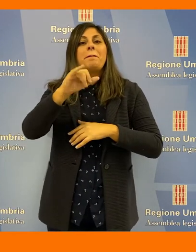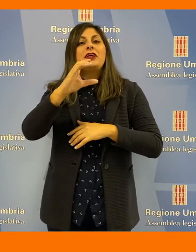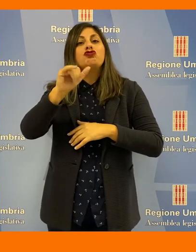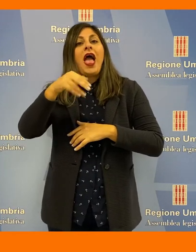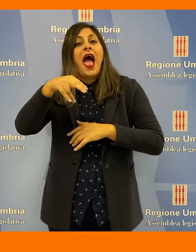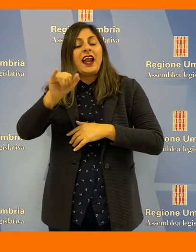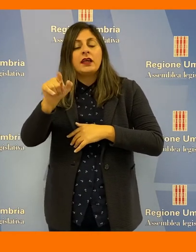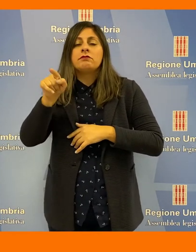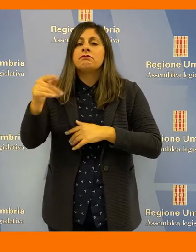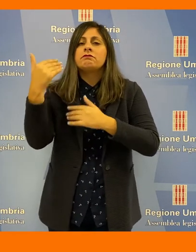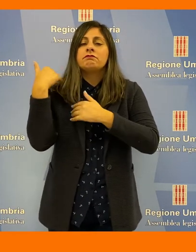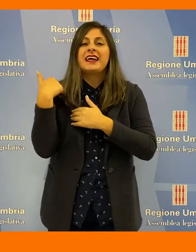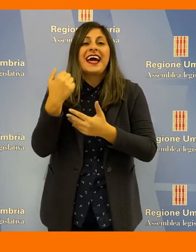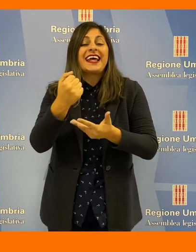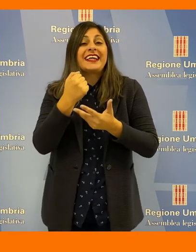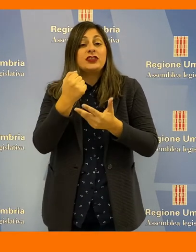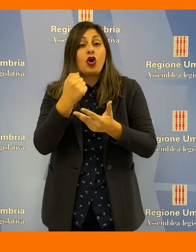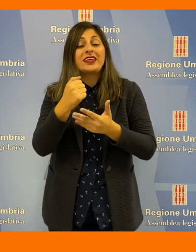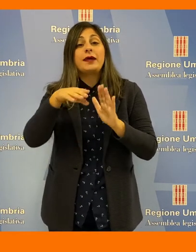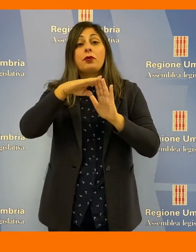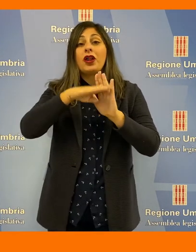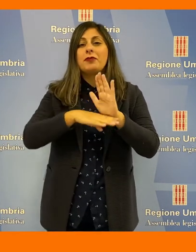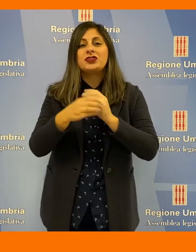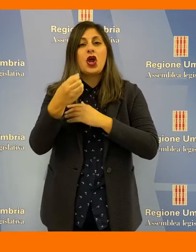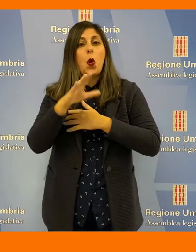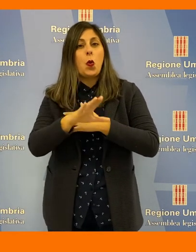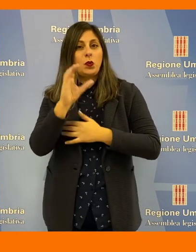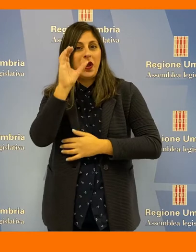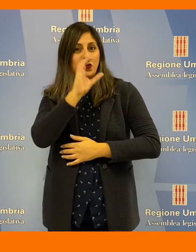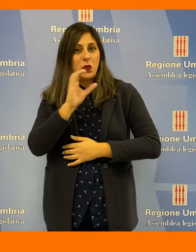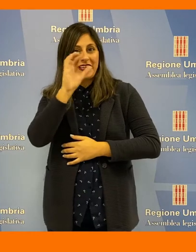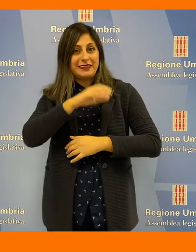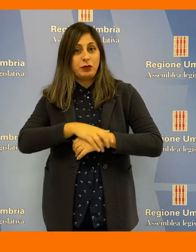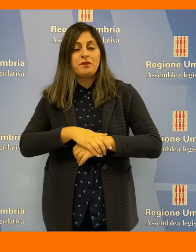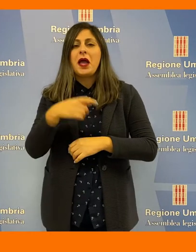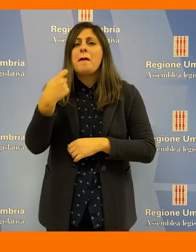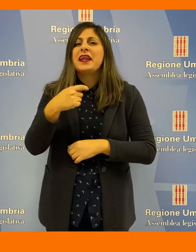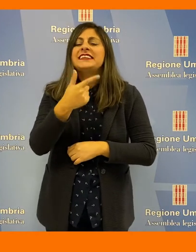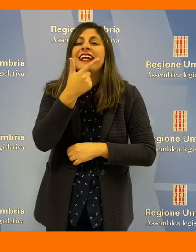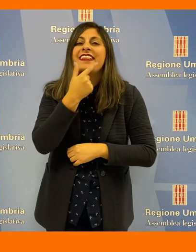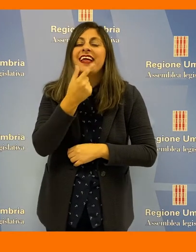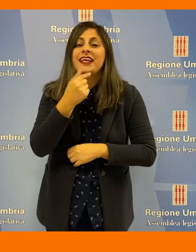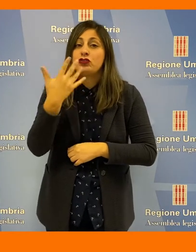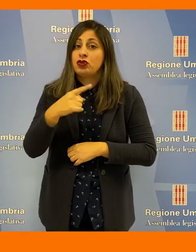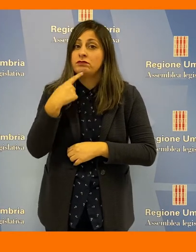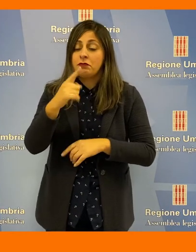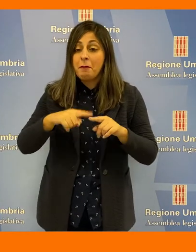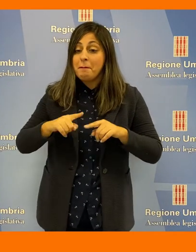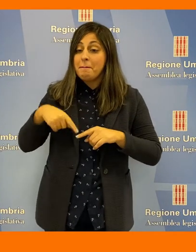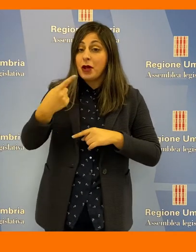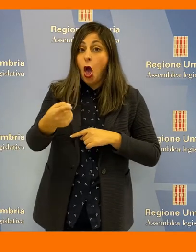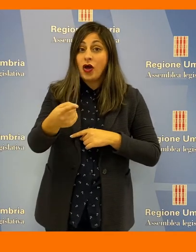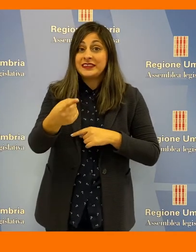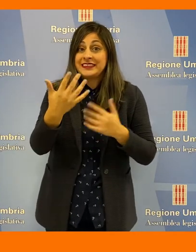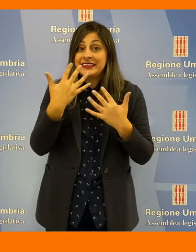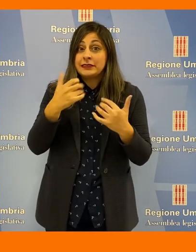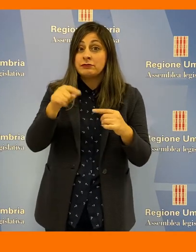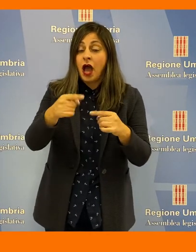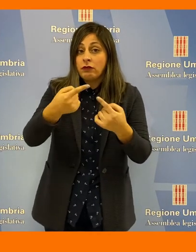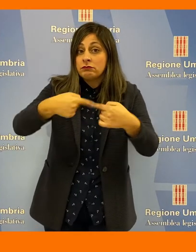risorse, programmazione, cultura e turismo. Il Presidente Nicchi ha spiegato che nella prossima seduta la commissione conta